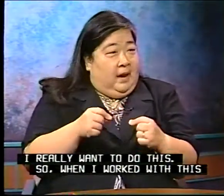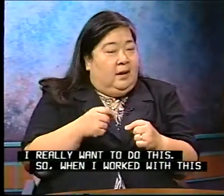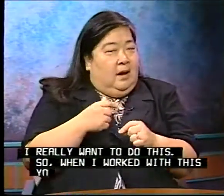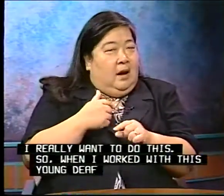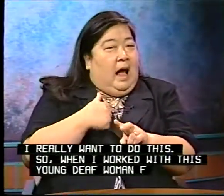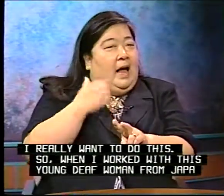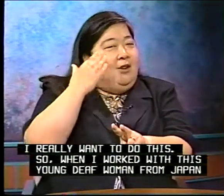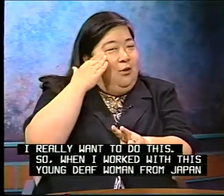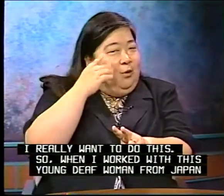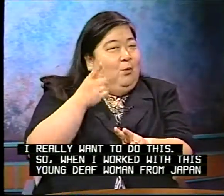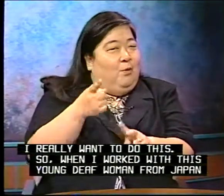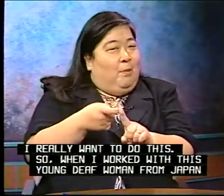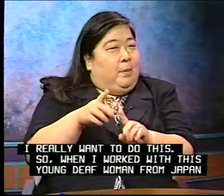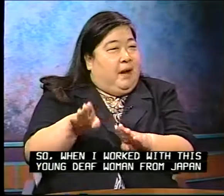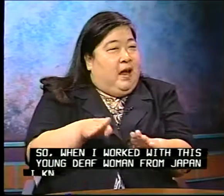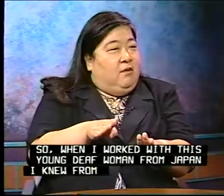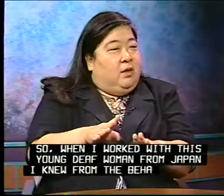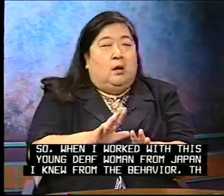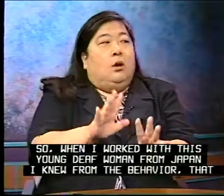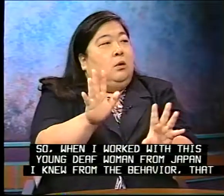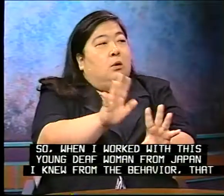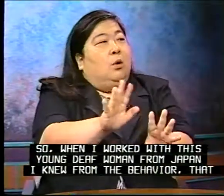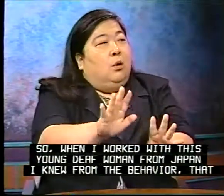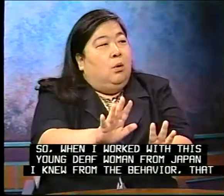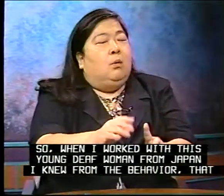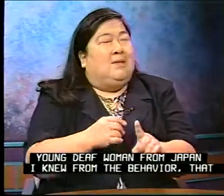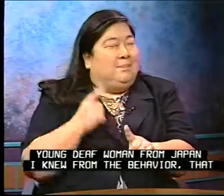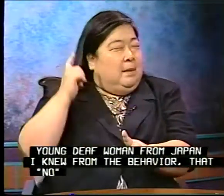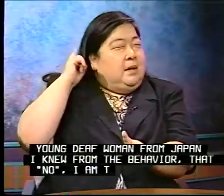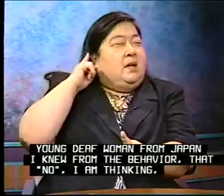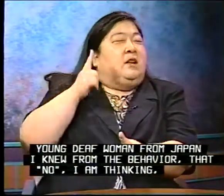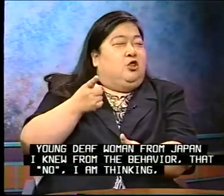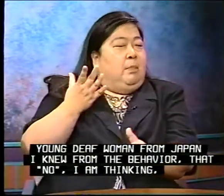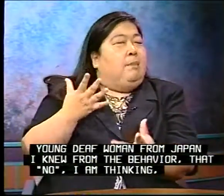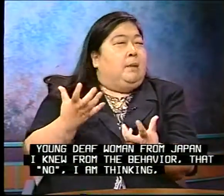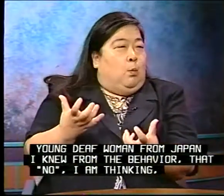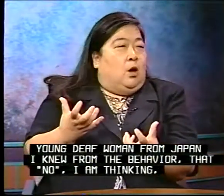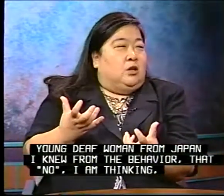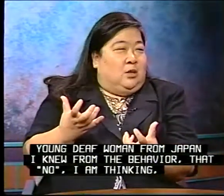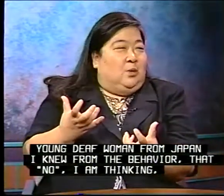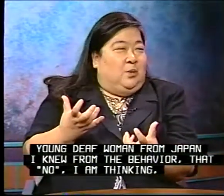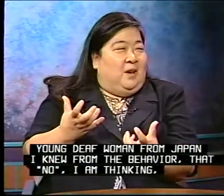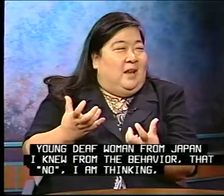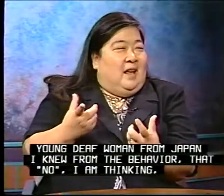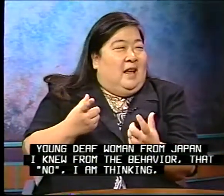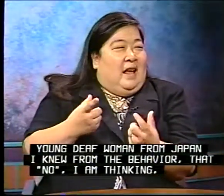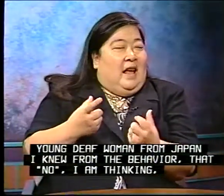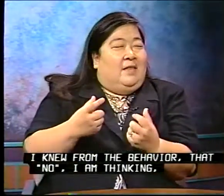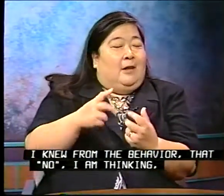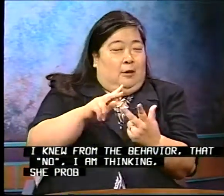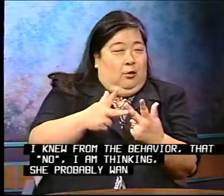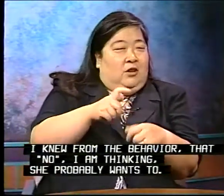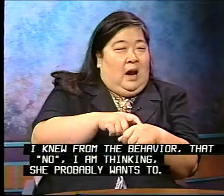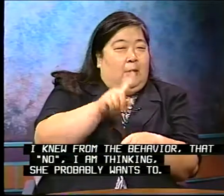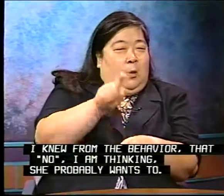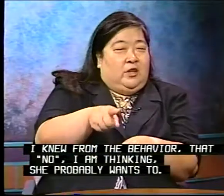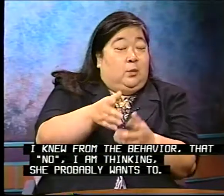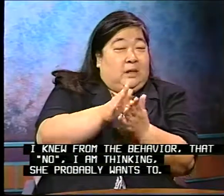I knew from the behavior that, no, I'm thinking, she probably wants to. And the third time the question was